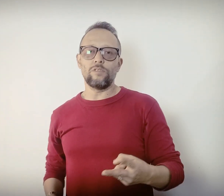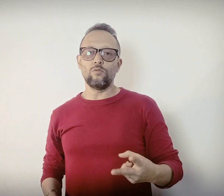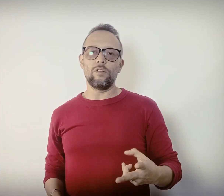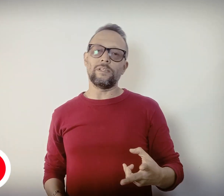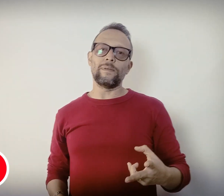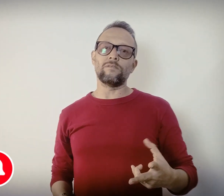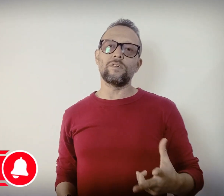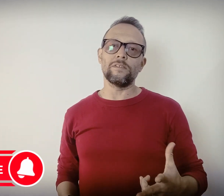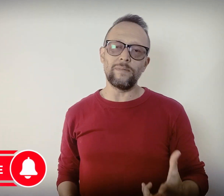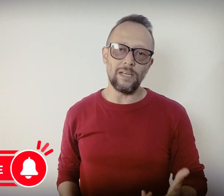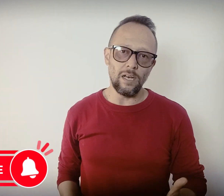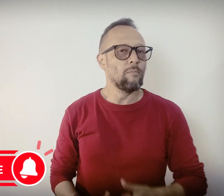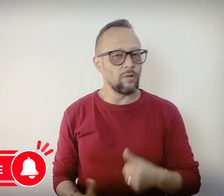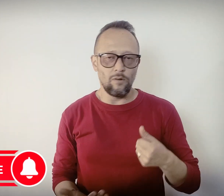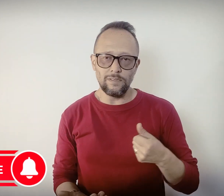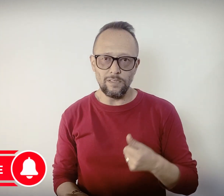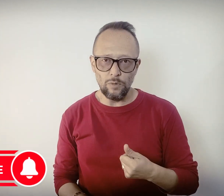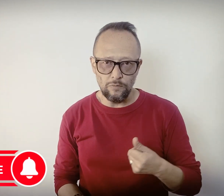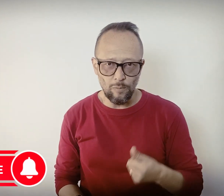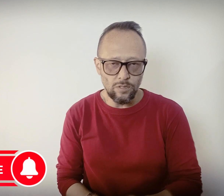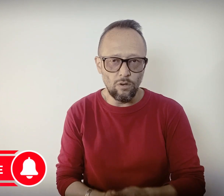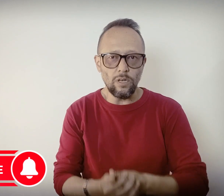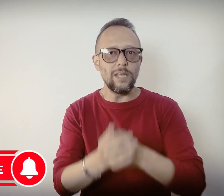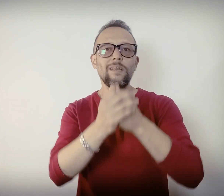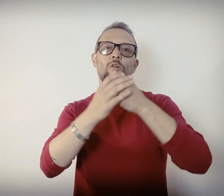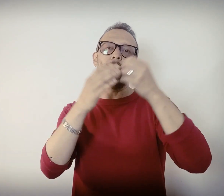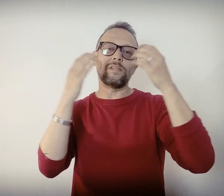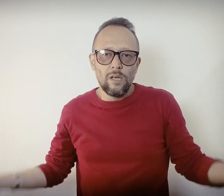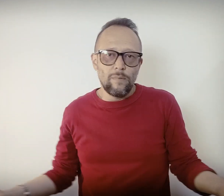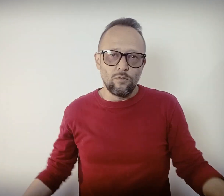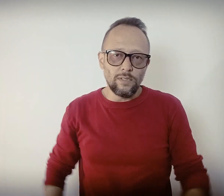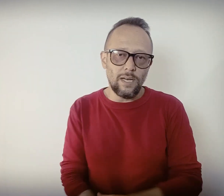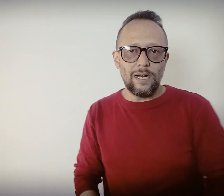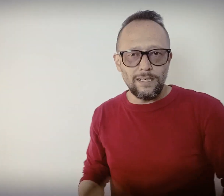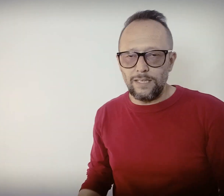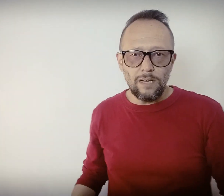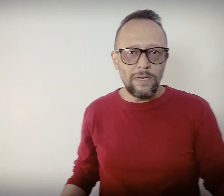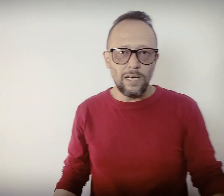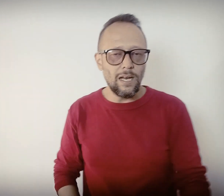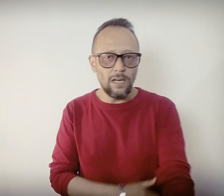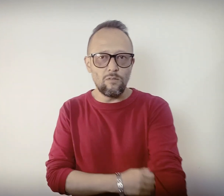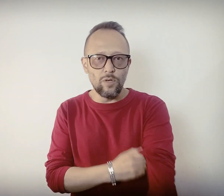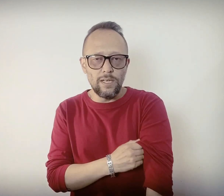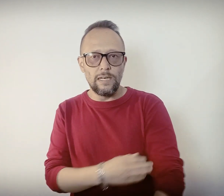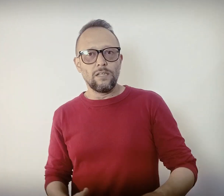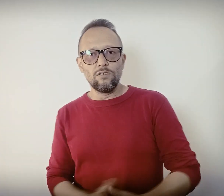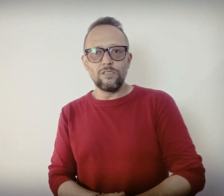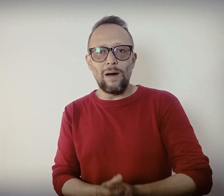sugiero que también te suscribas a mi canal porque voy a seguir subiendo información y obviamente pues me ayudas a crecer en mi canal, en la comunidad entonces vamos